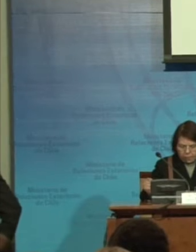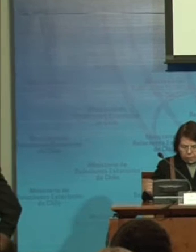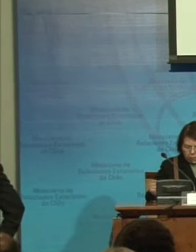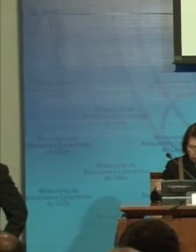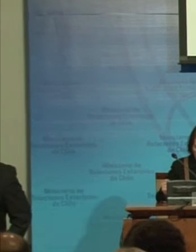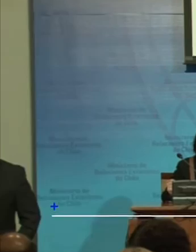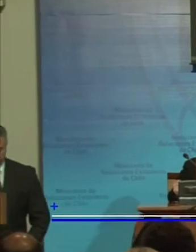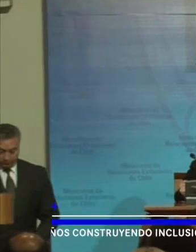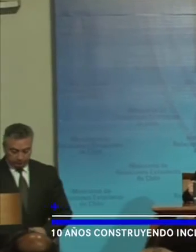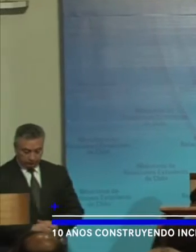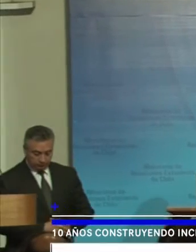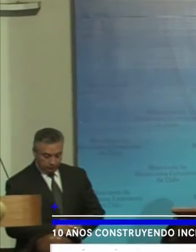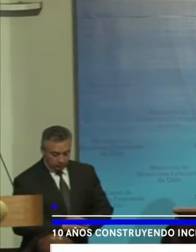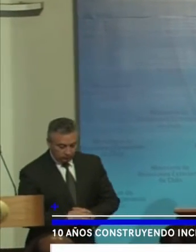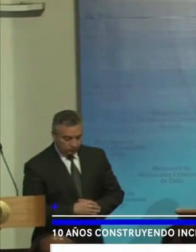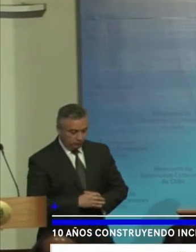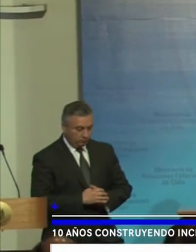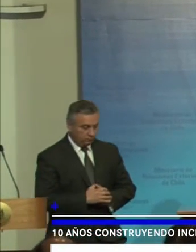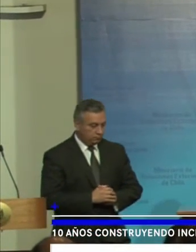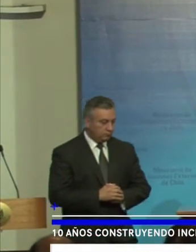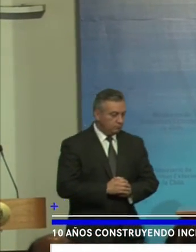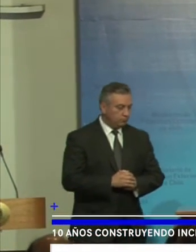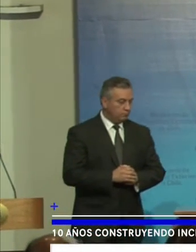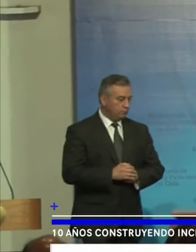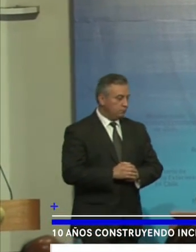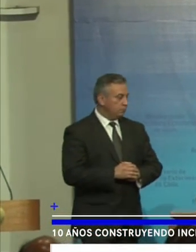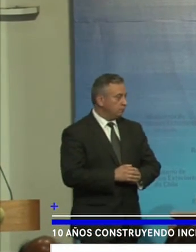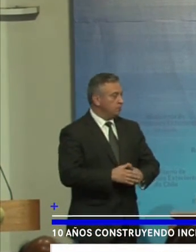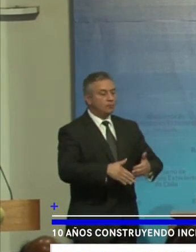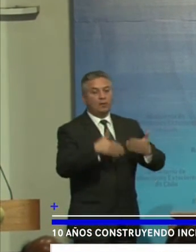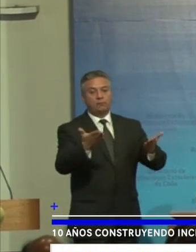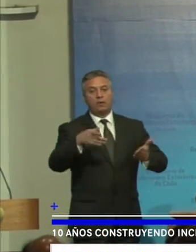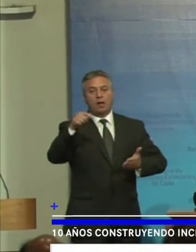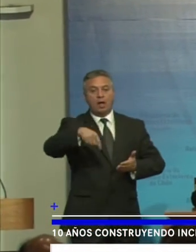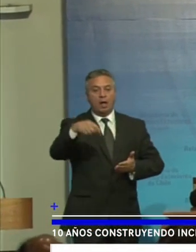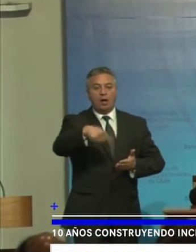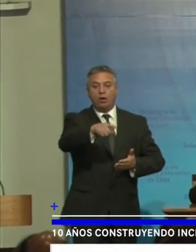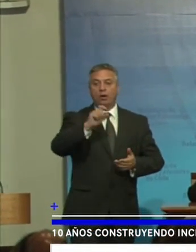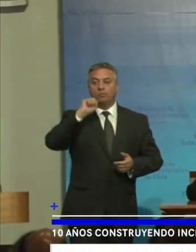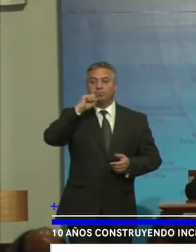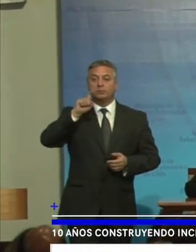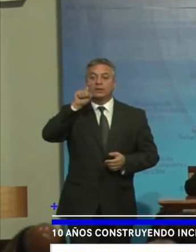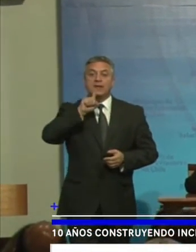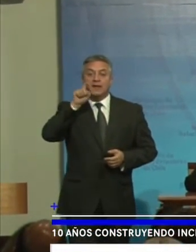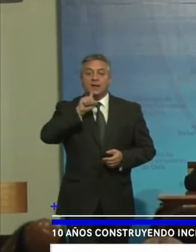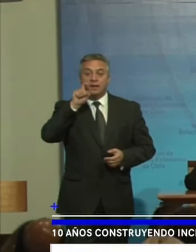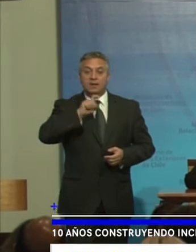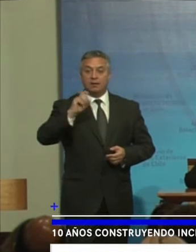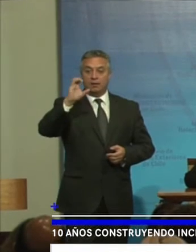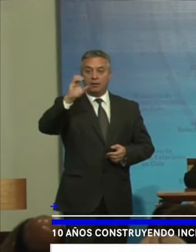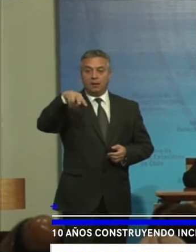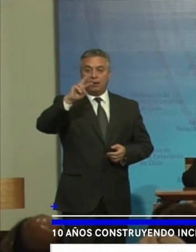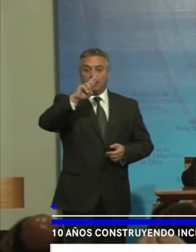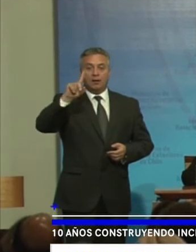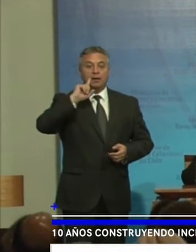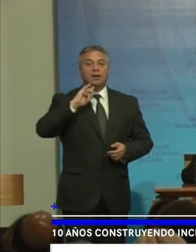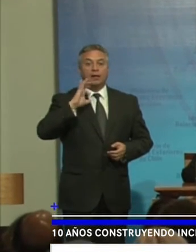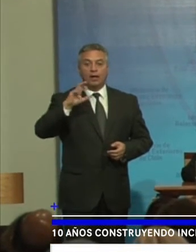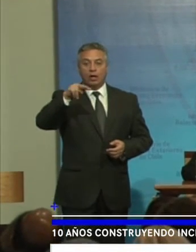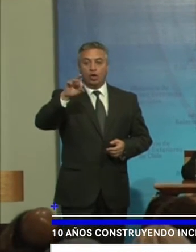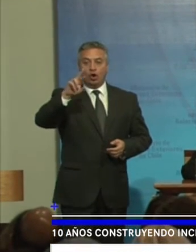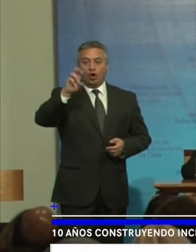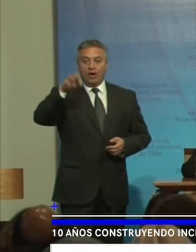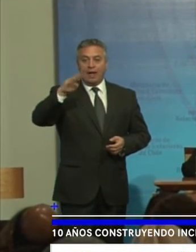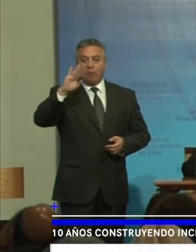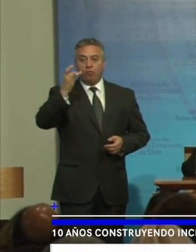Bueno Los quiero dejar Con don Enrique Norambuena Planificador Social De la Universidad Los Lagos Con un diploma En